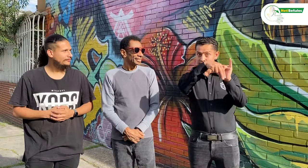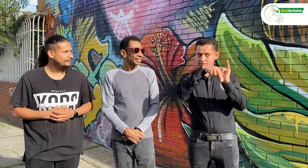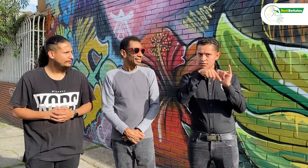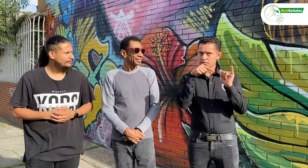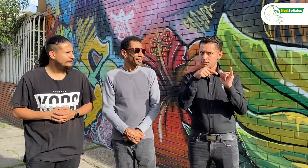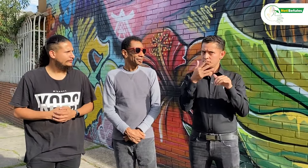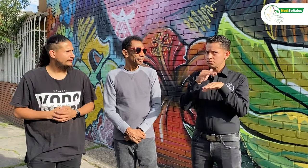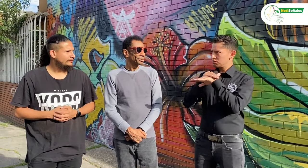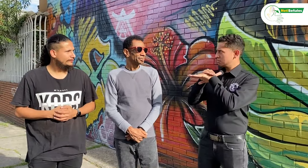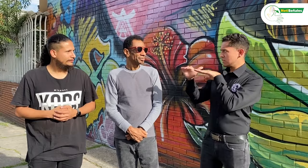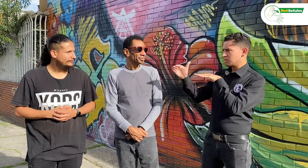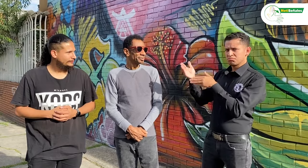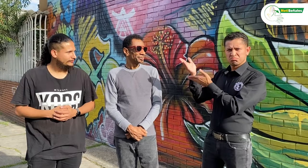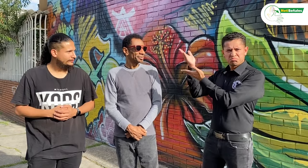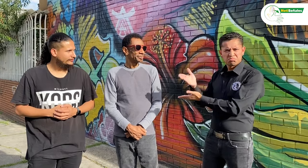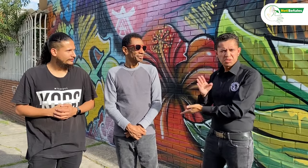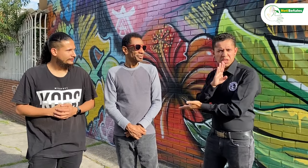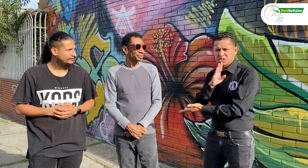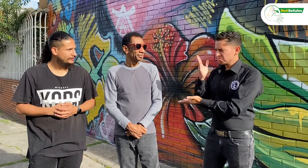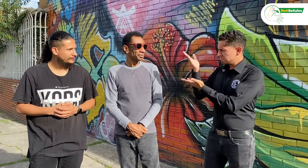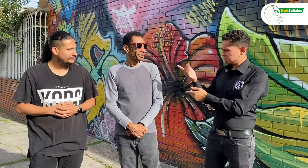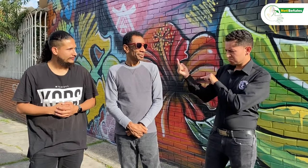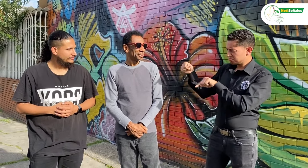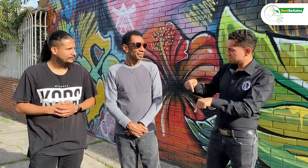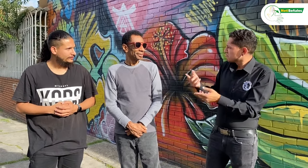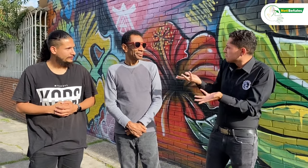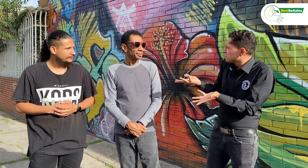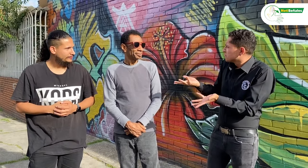FECISOR te hizo la invitación para venir. ¿Para qué te hicieron esa invitación?